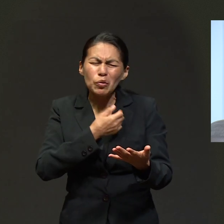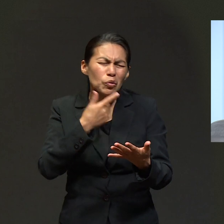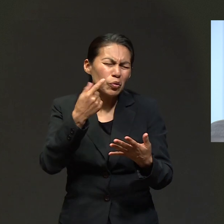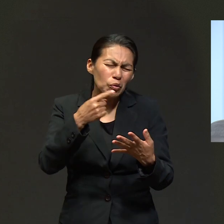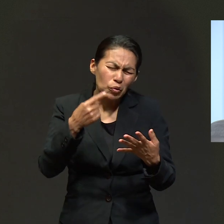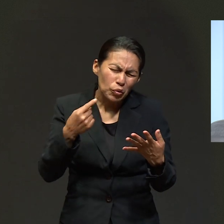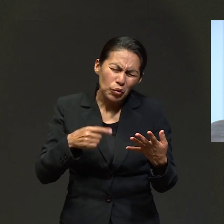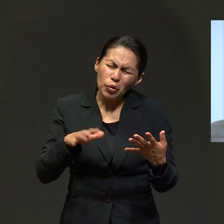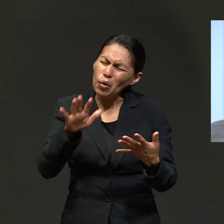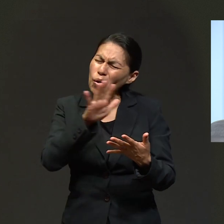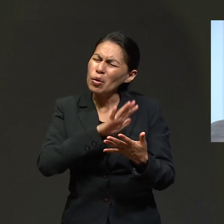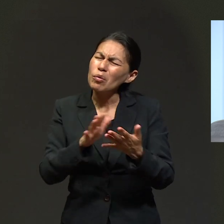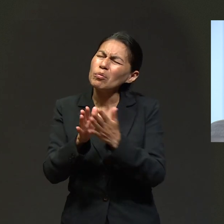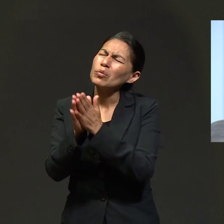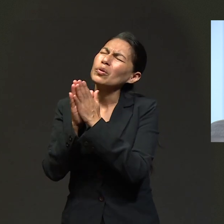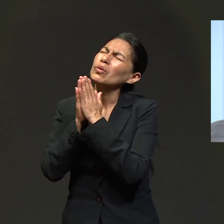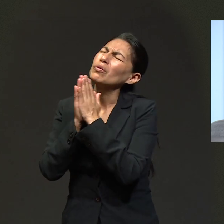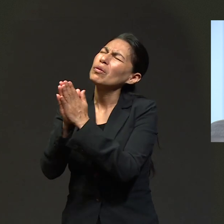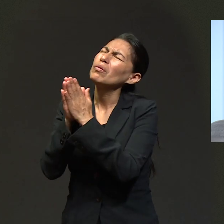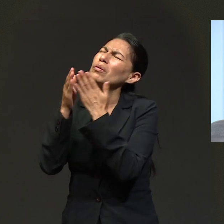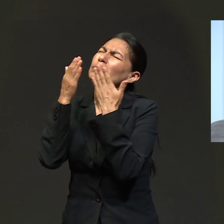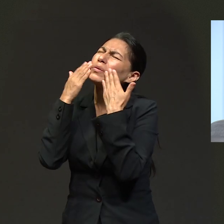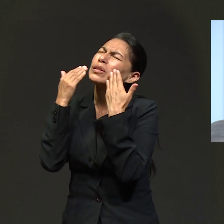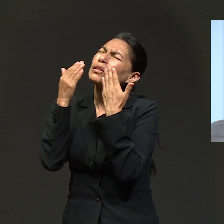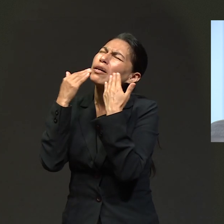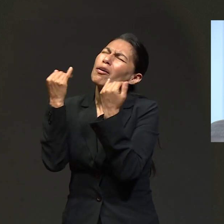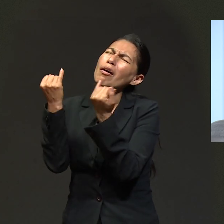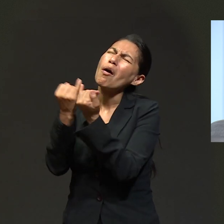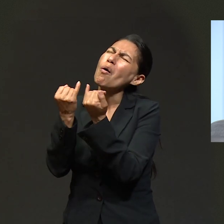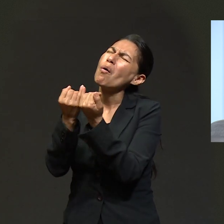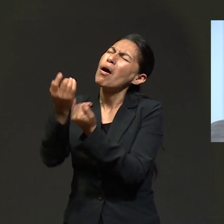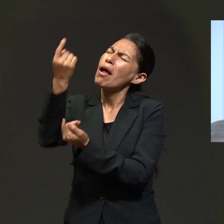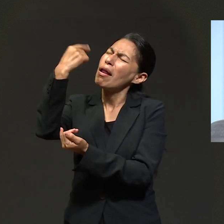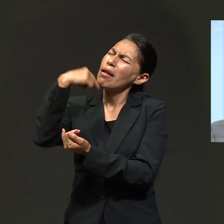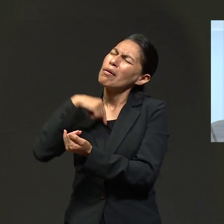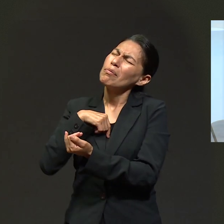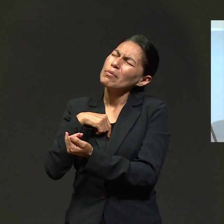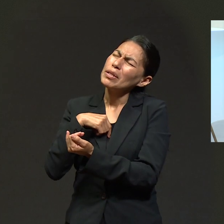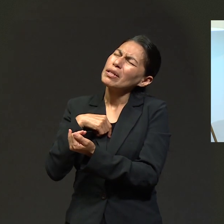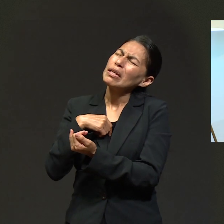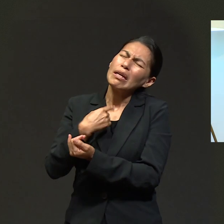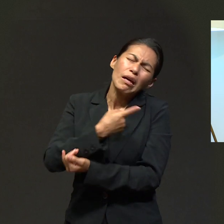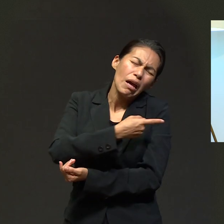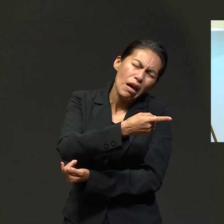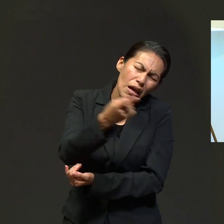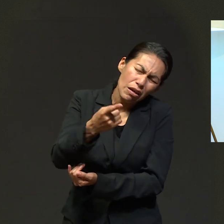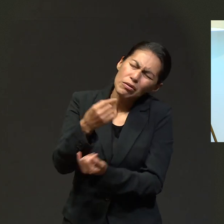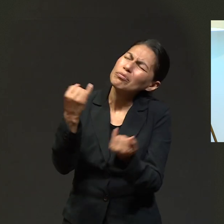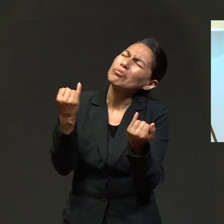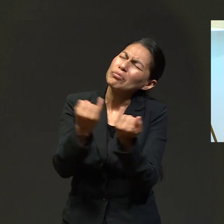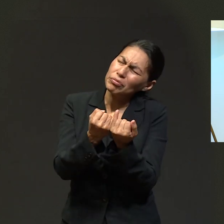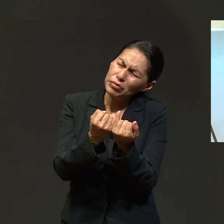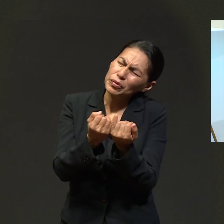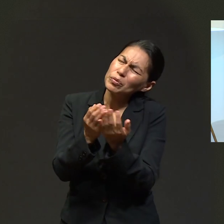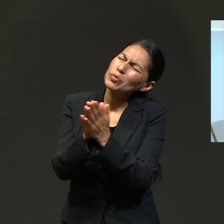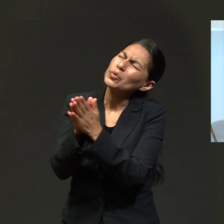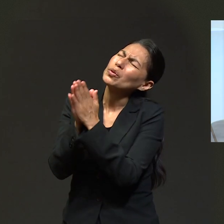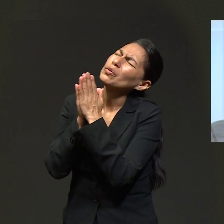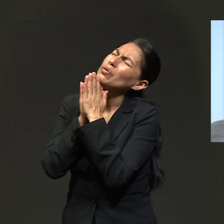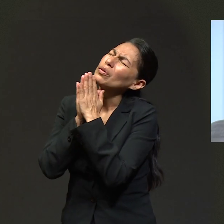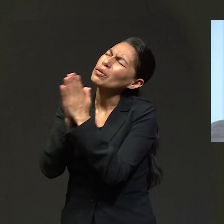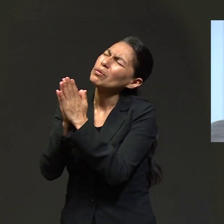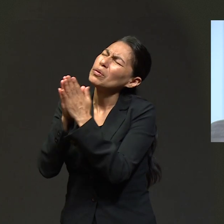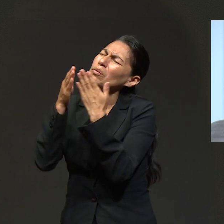Padre, así como lo estás haciendo en mi vida, obra en la vida, Señor, de estas personas. Amén. En misericordia y que este